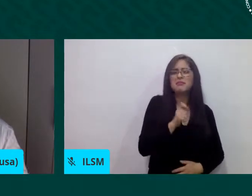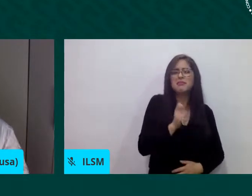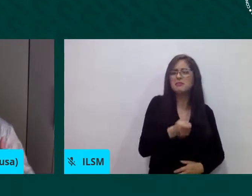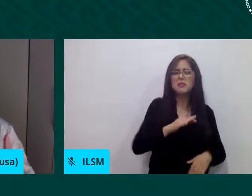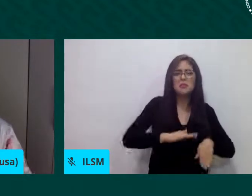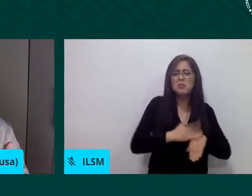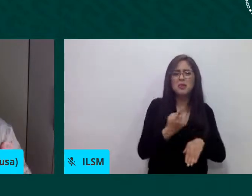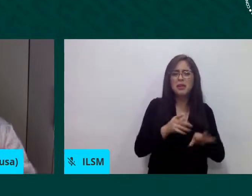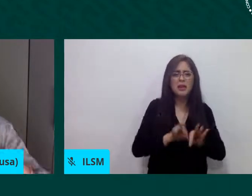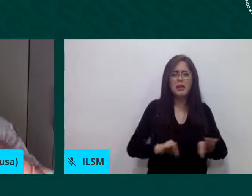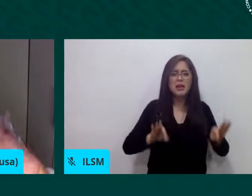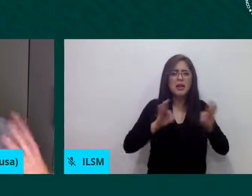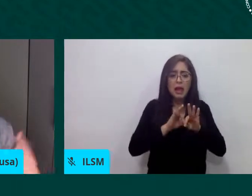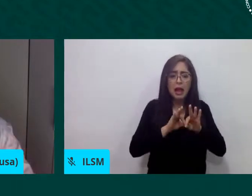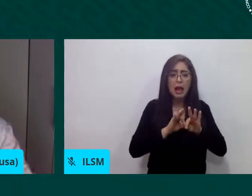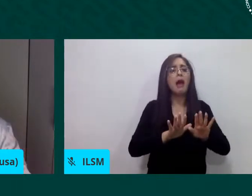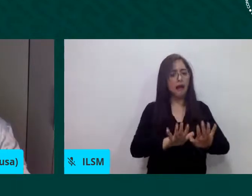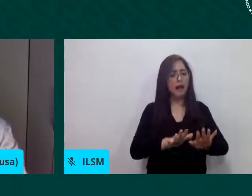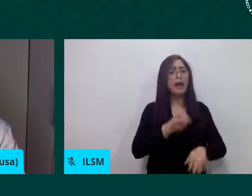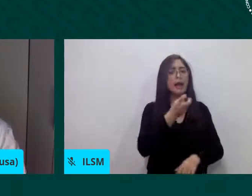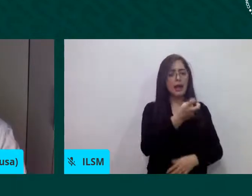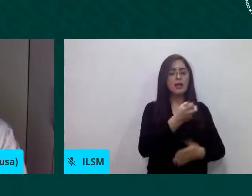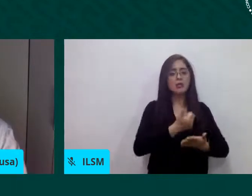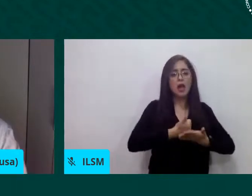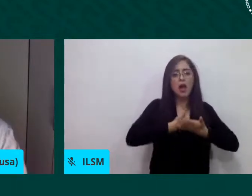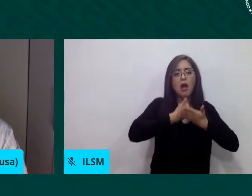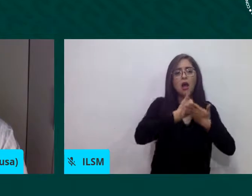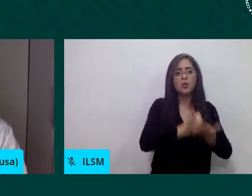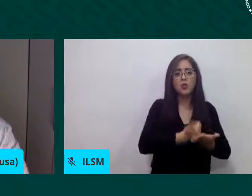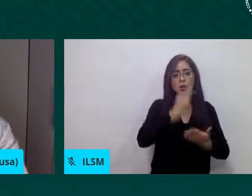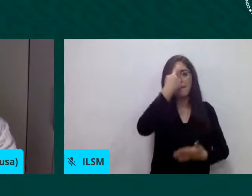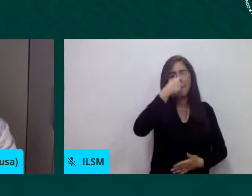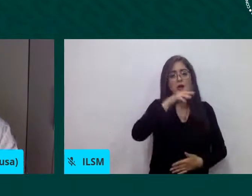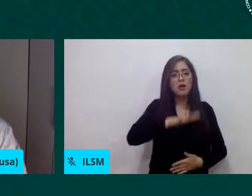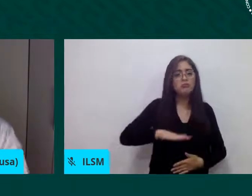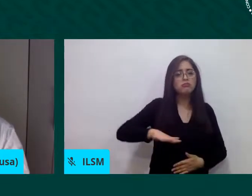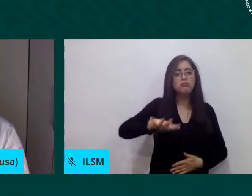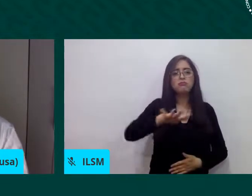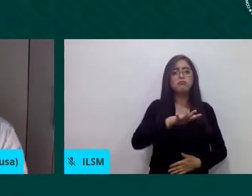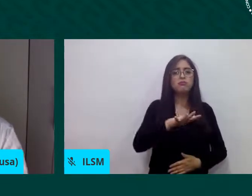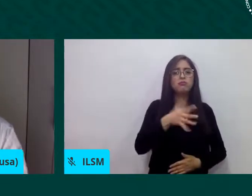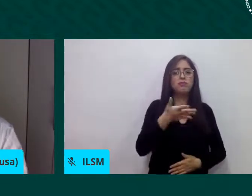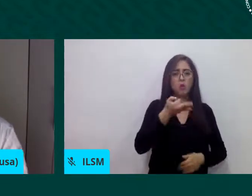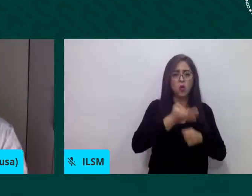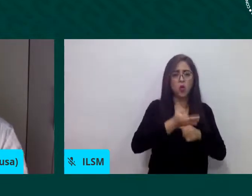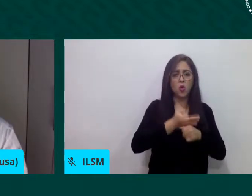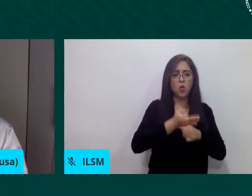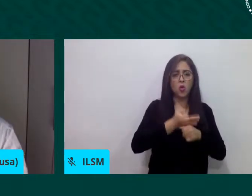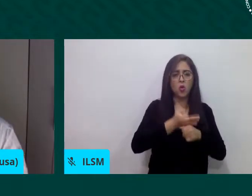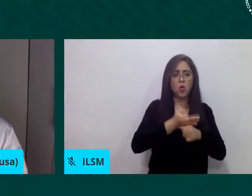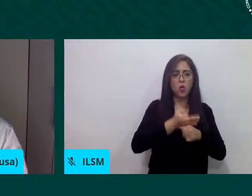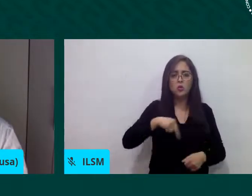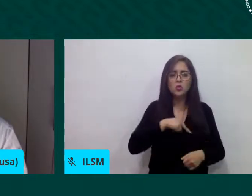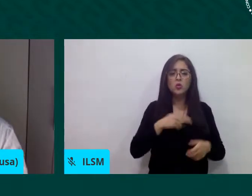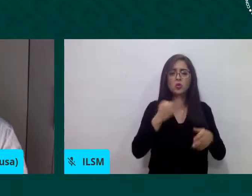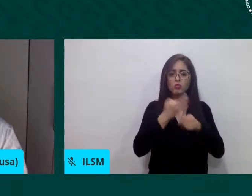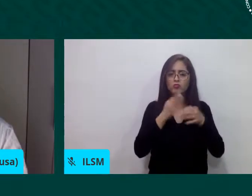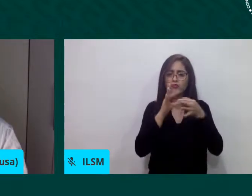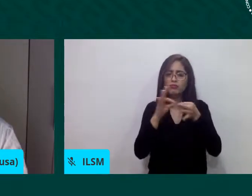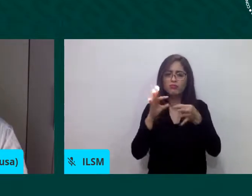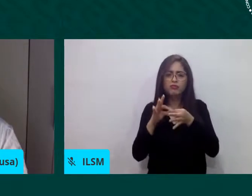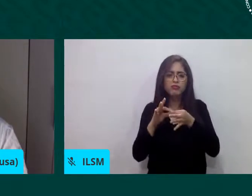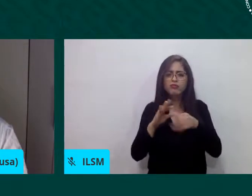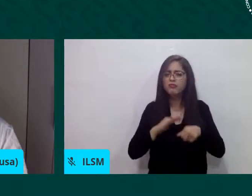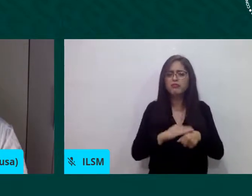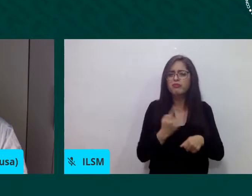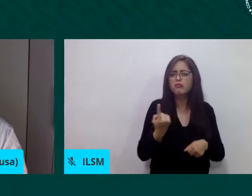importante en lo que estamos hablando? ¿Por qué la memoria,